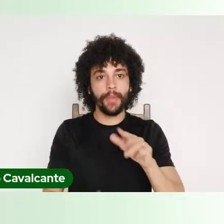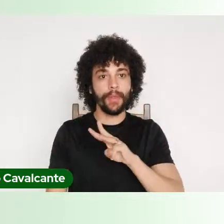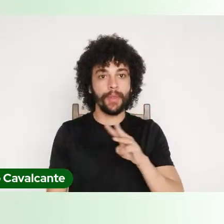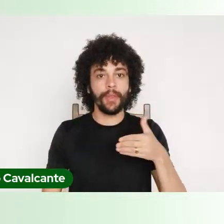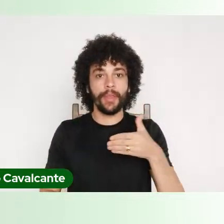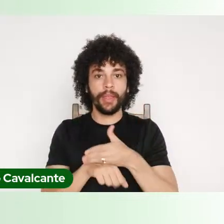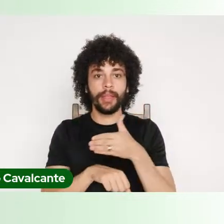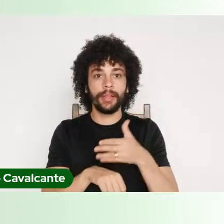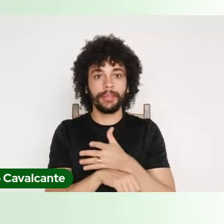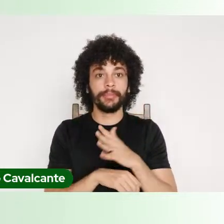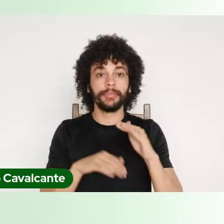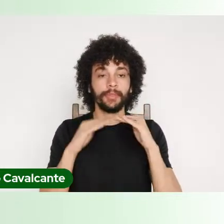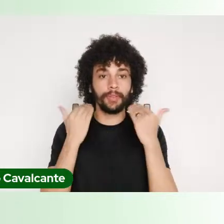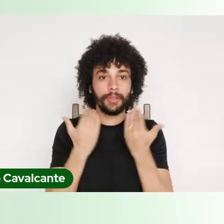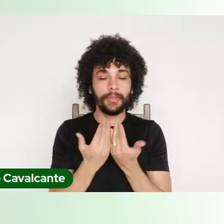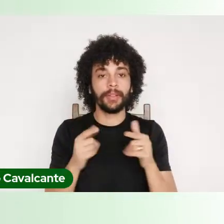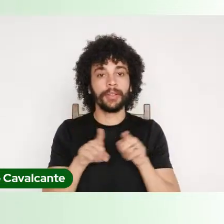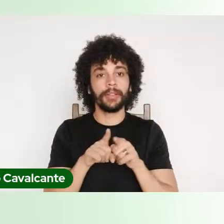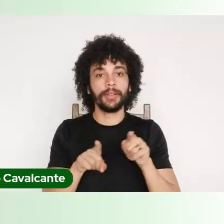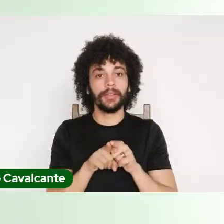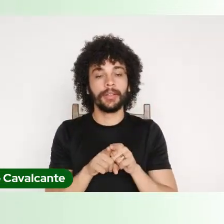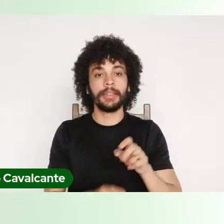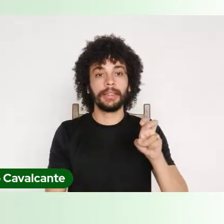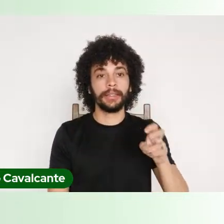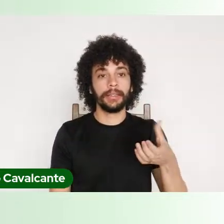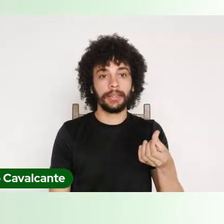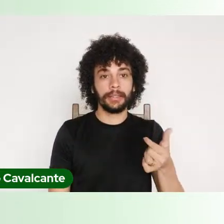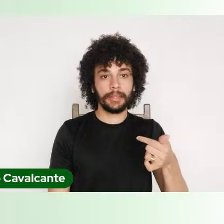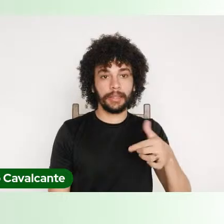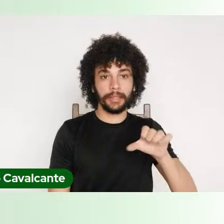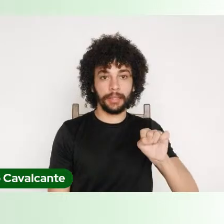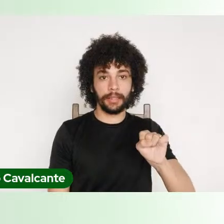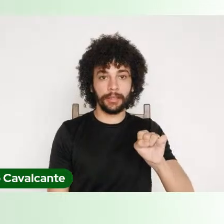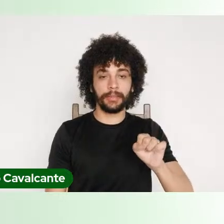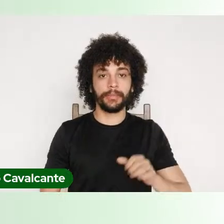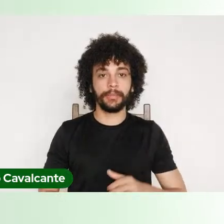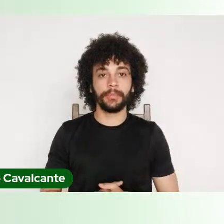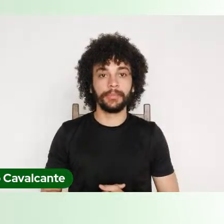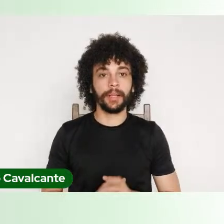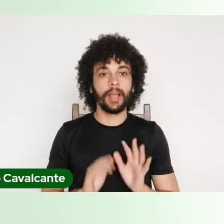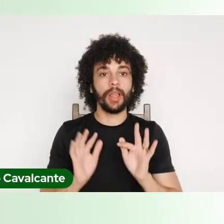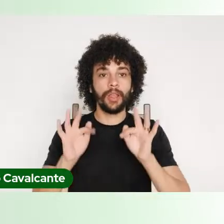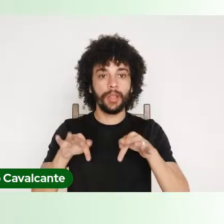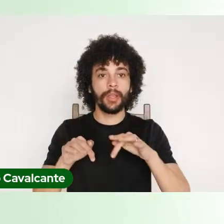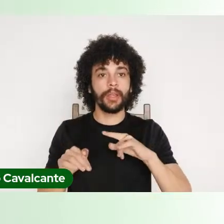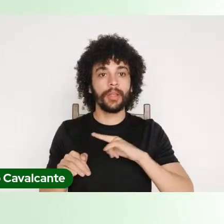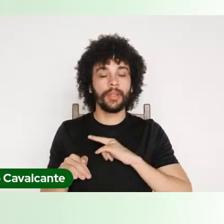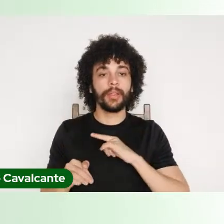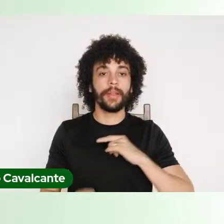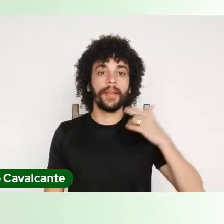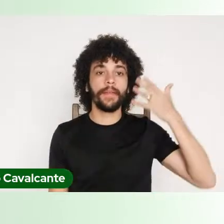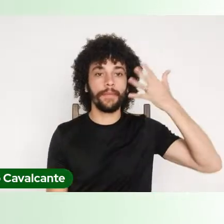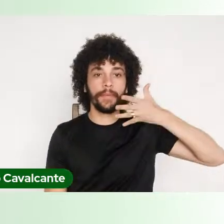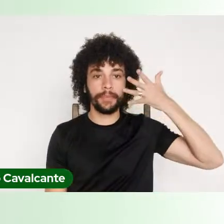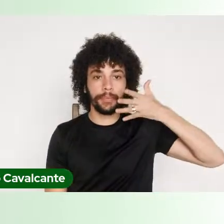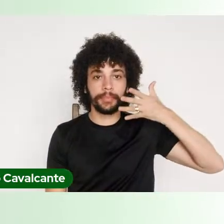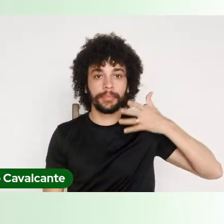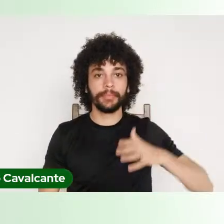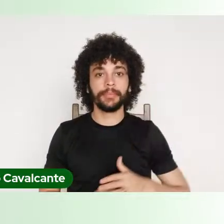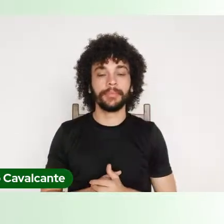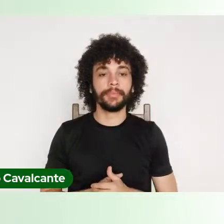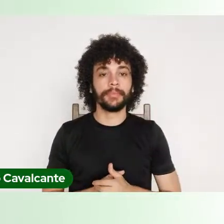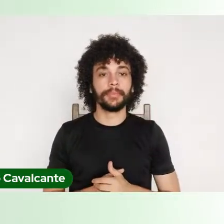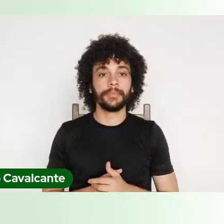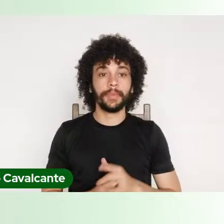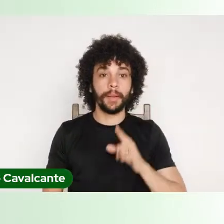ocorrerá ainda nos dias 5, 6, 7 e 8, no encerramento nós teremos a palestra Os Perigos dos